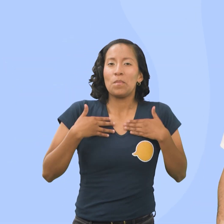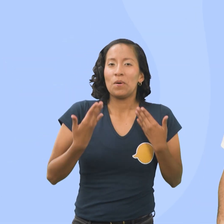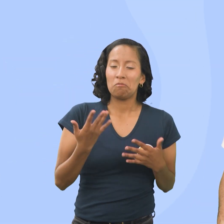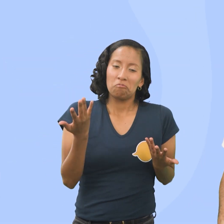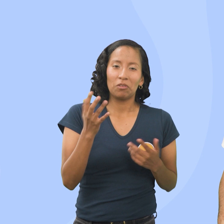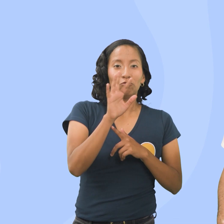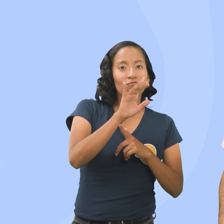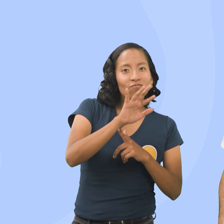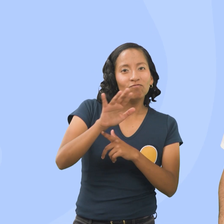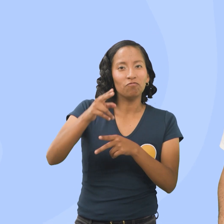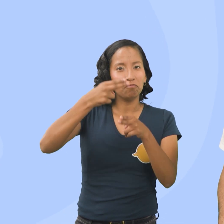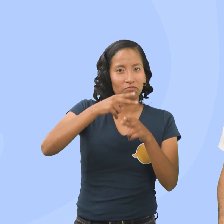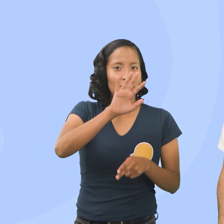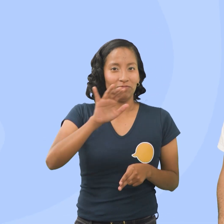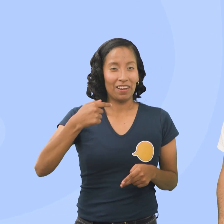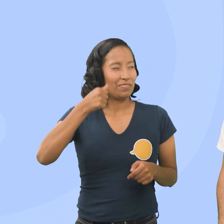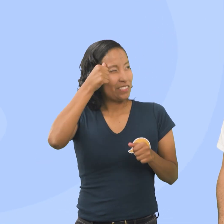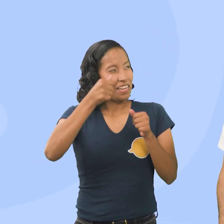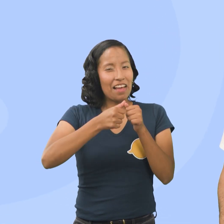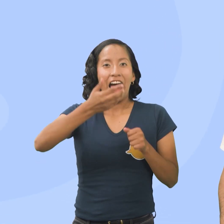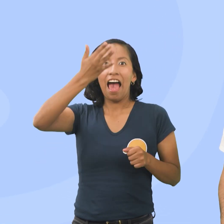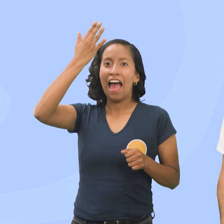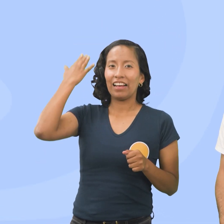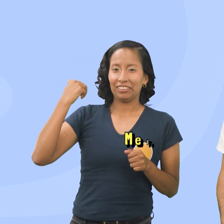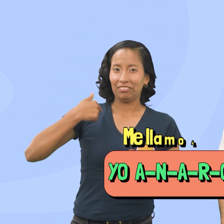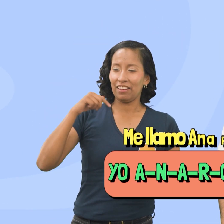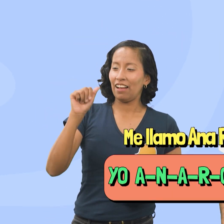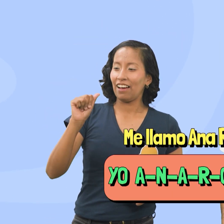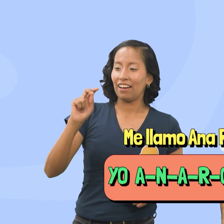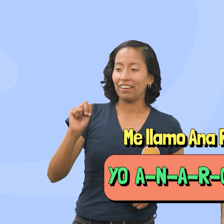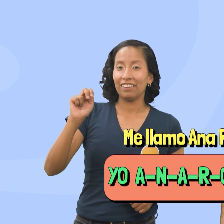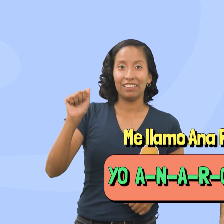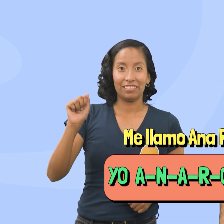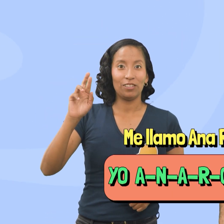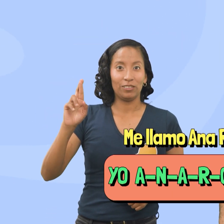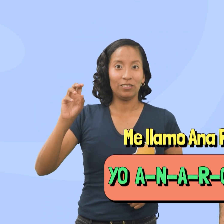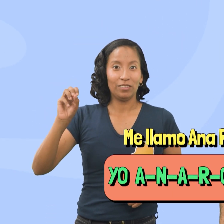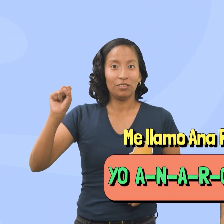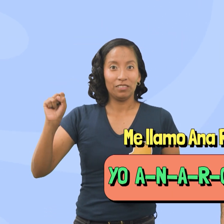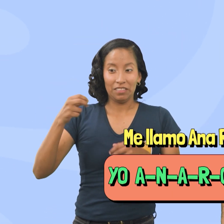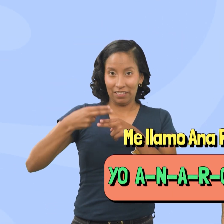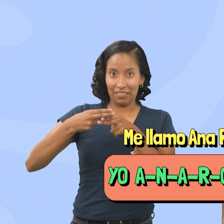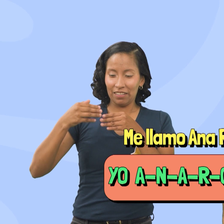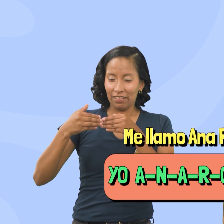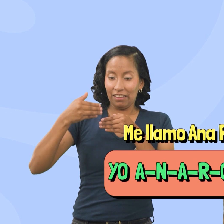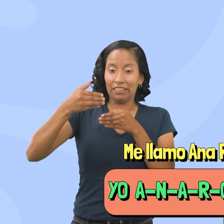puedes deletrear tu nombre como lo hicimos la lección pasada Así, yo, Ana Rosa Después,